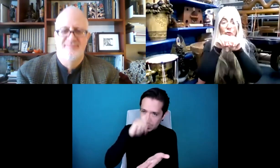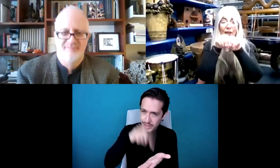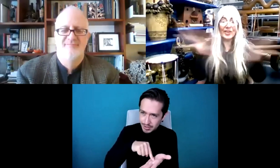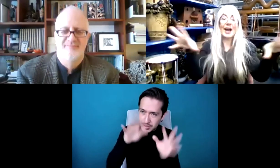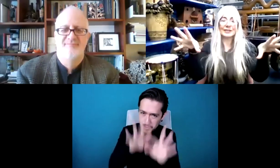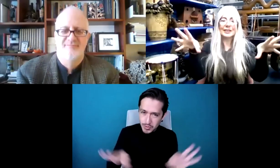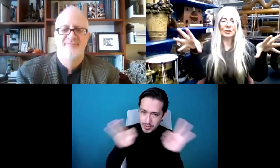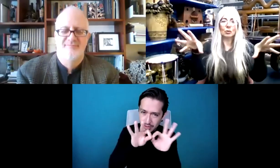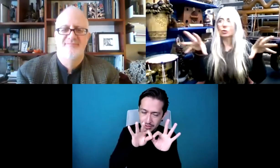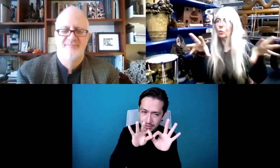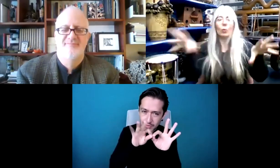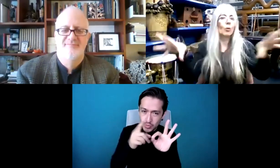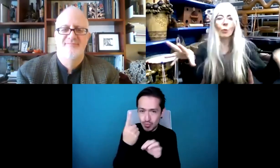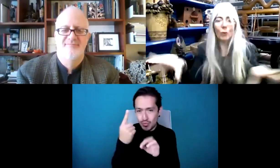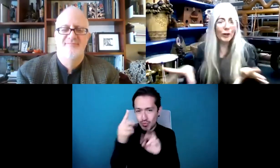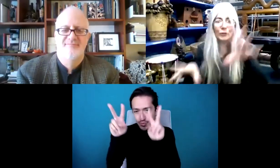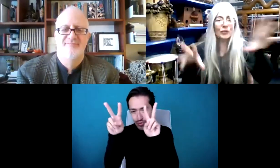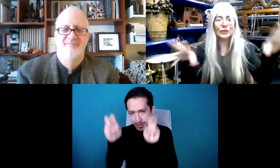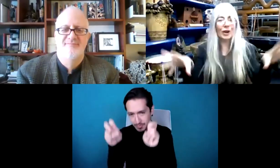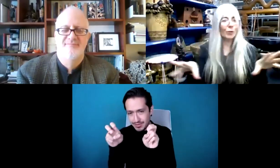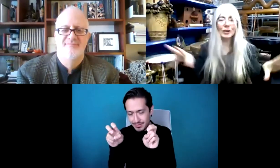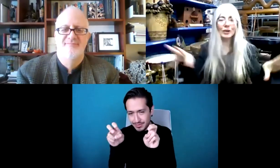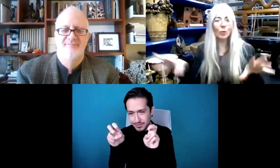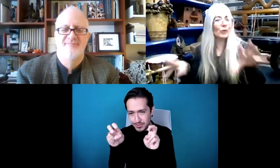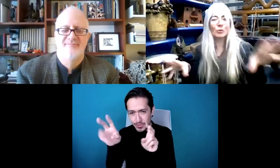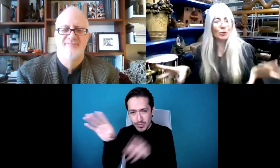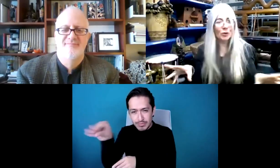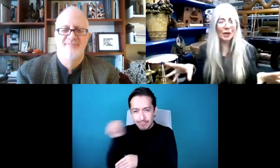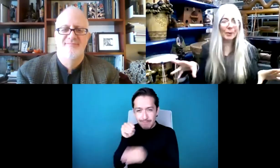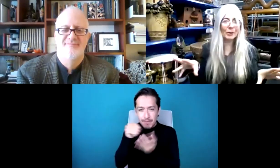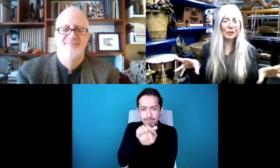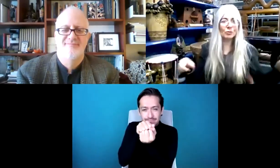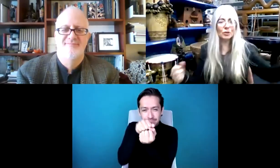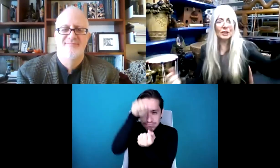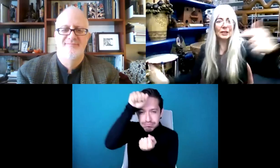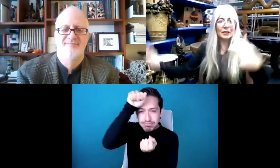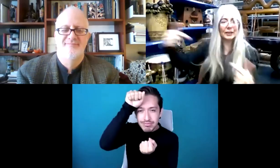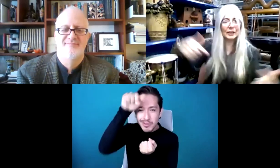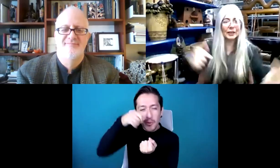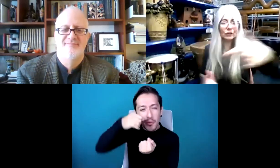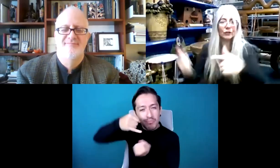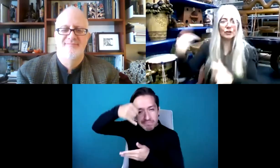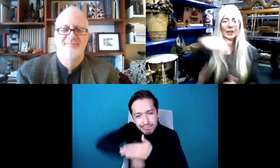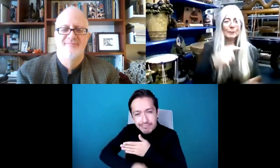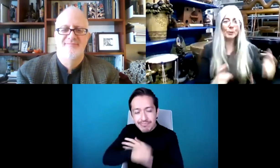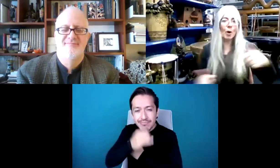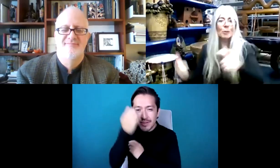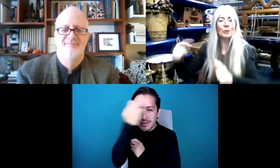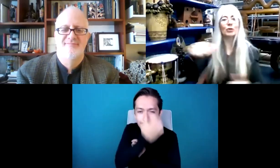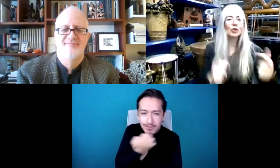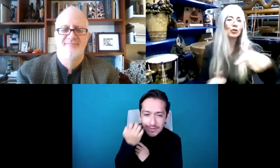tomar un tema y abrirlo y ¡pum! A ver a dónde más nos lleva, ¿no? Y